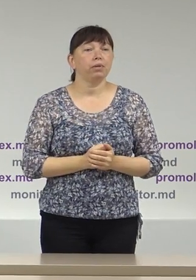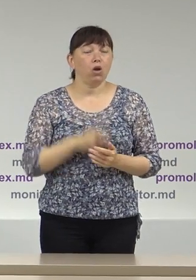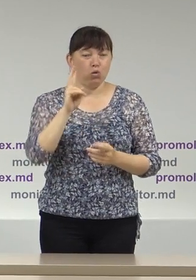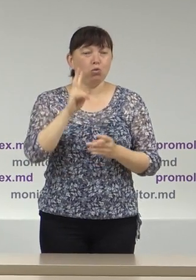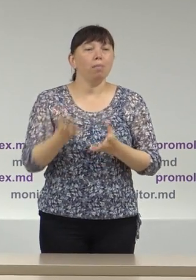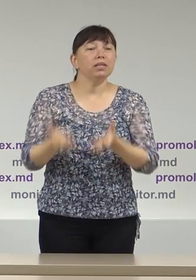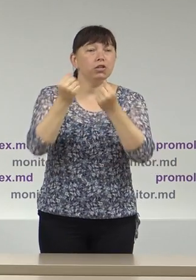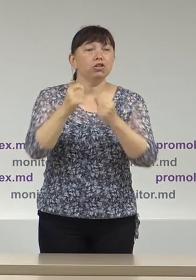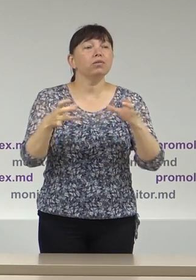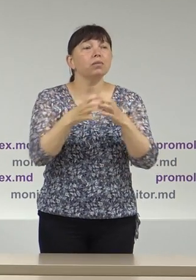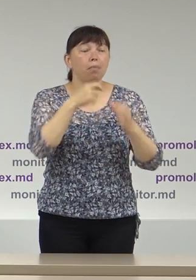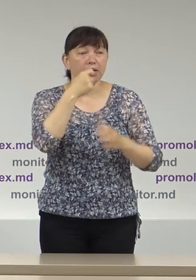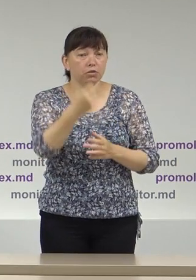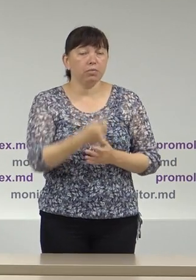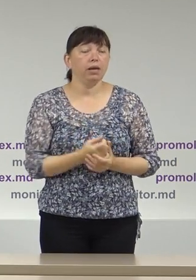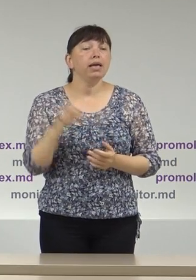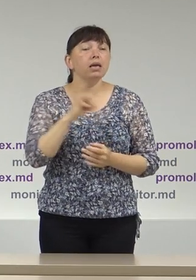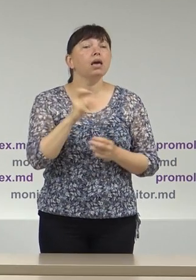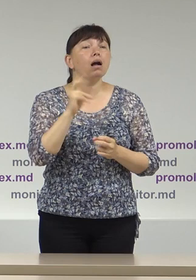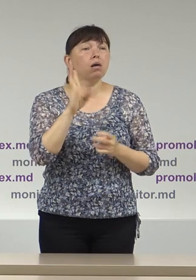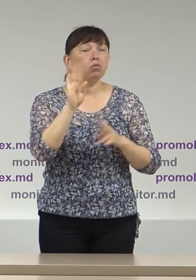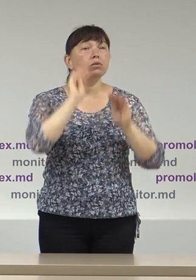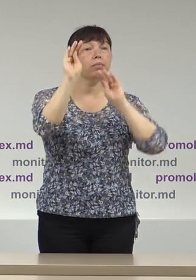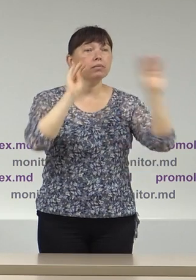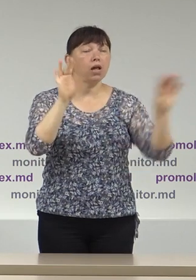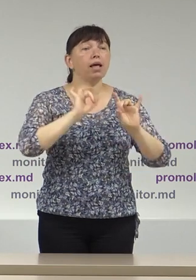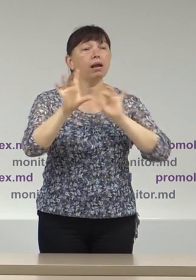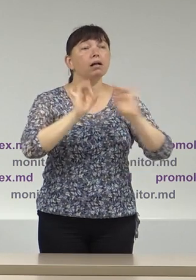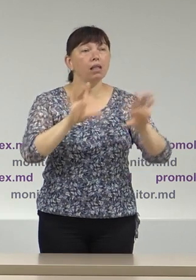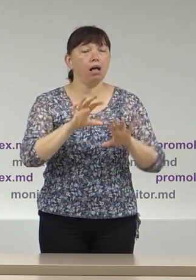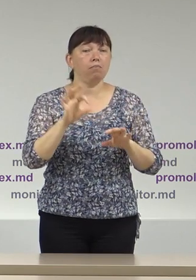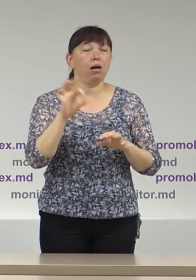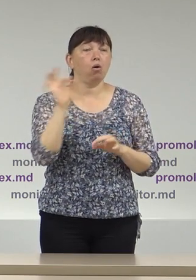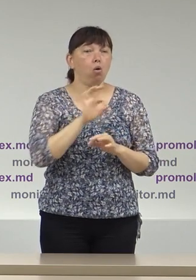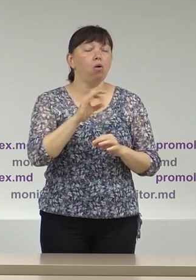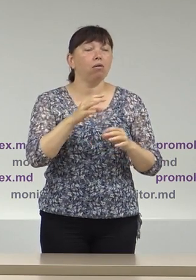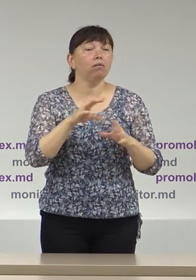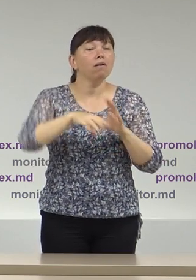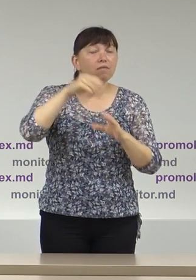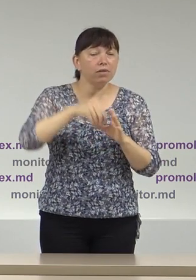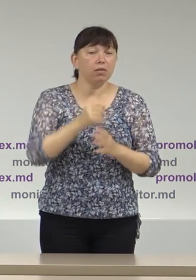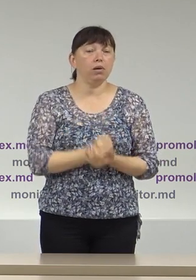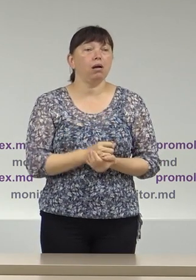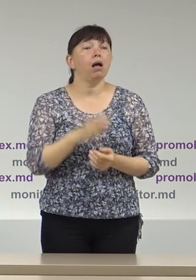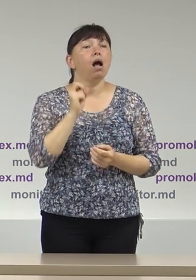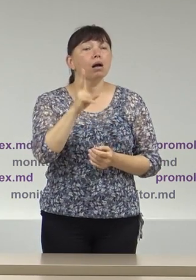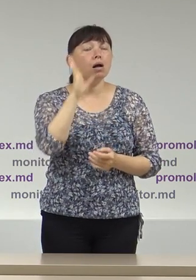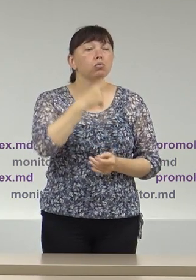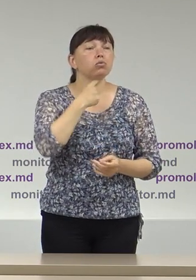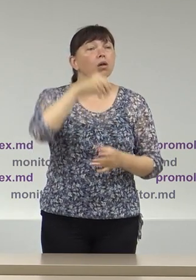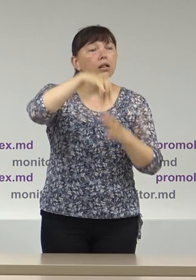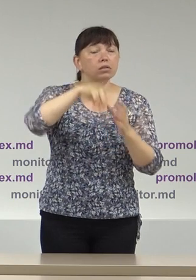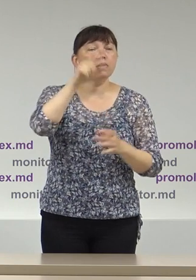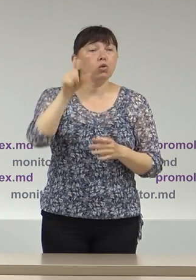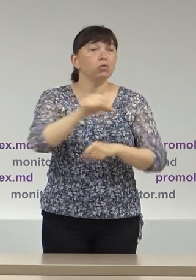regulamentul privind modalitatea plăsării publicității electorale, regulamentul cu privire la votare a cetățenilor Republicii Moldova aflați peste